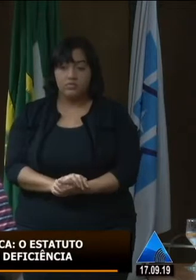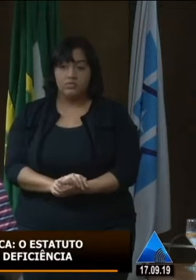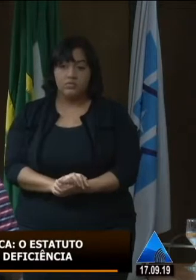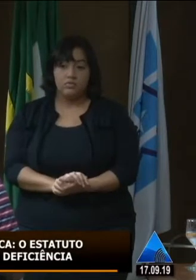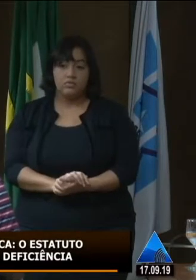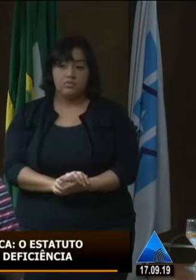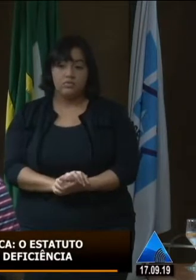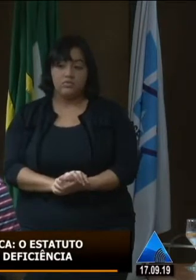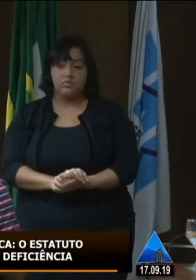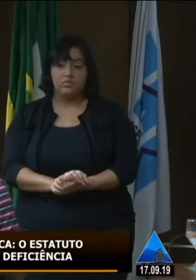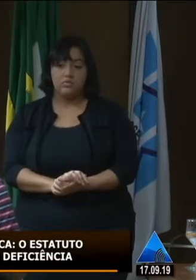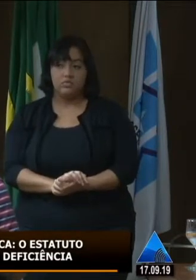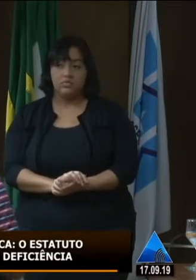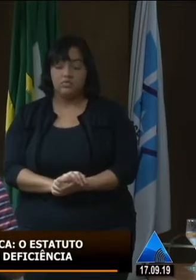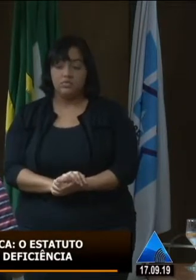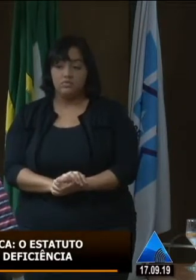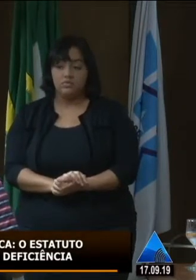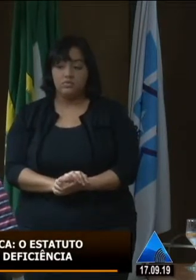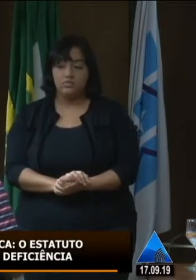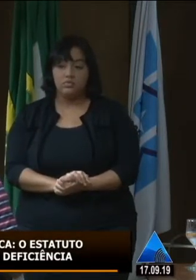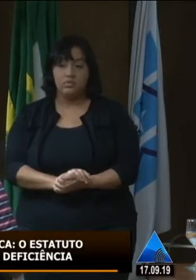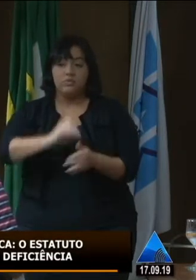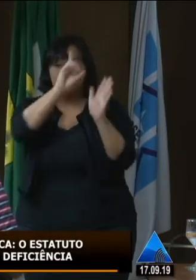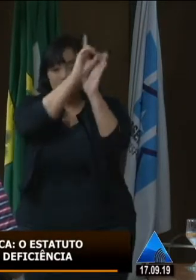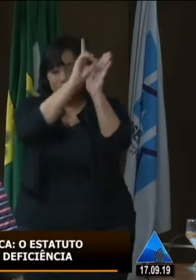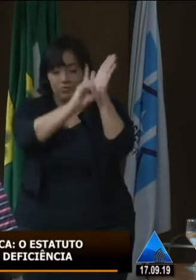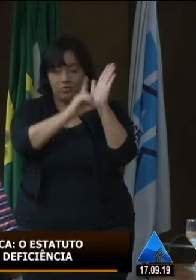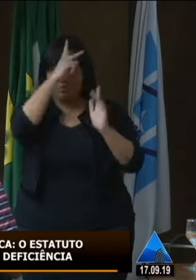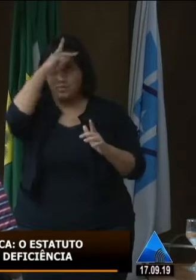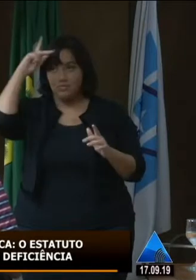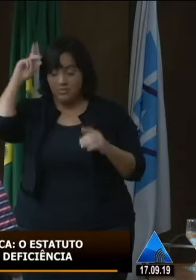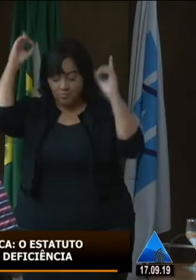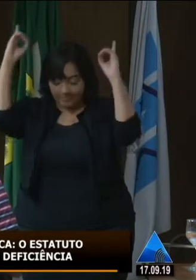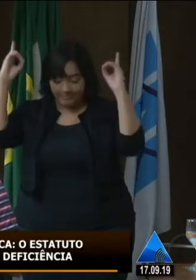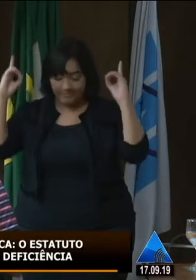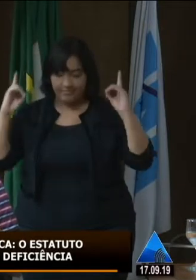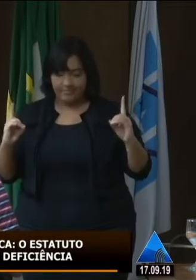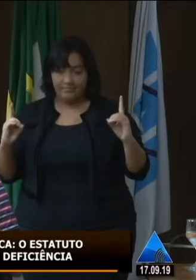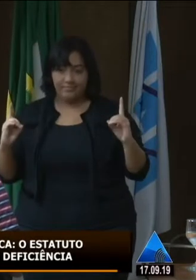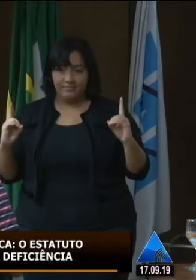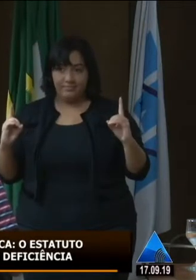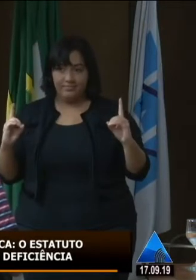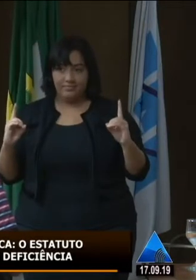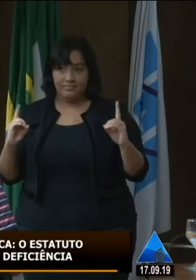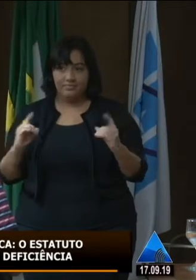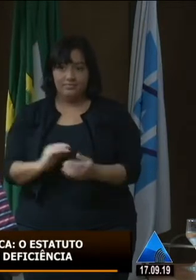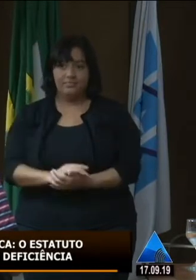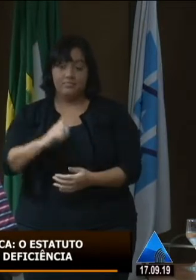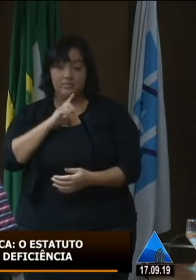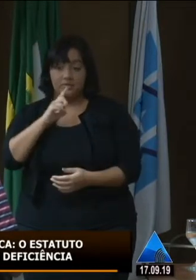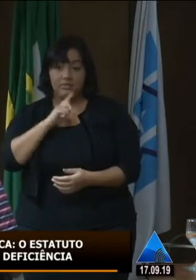defendida aqui. que é o direito da pessoa com deficiência usufruir do estado,